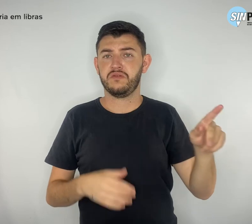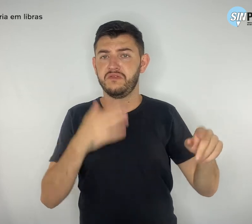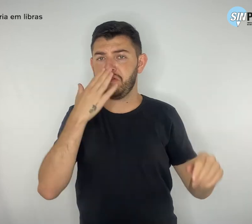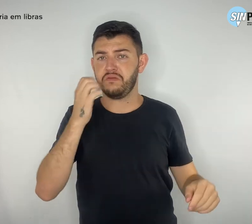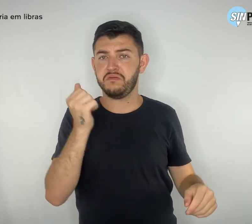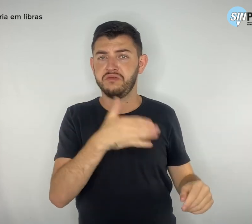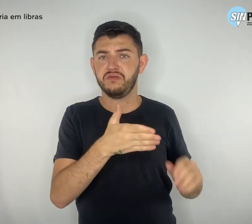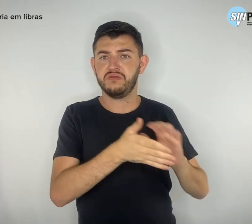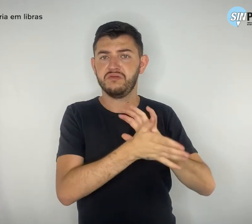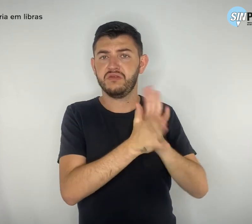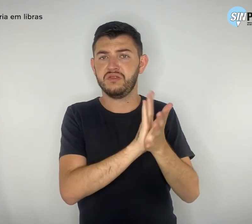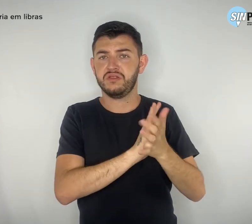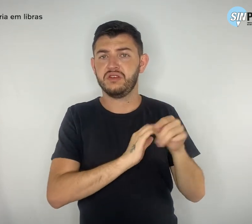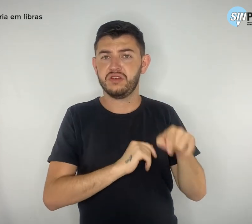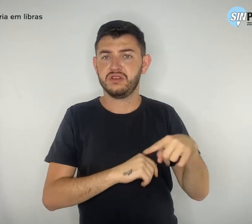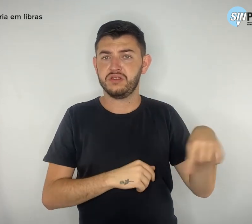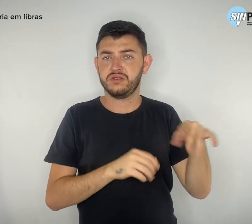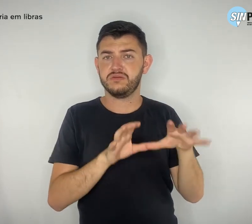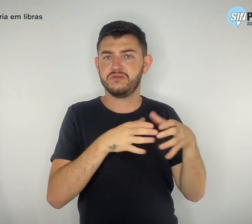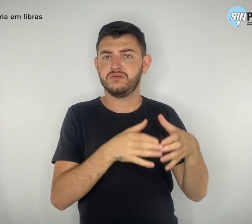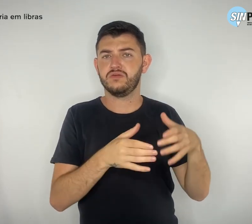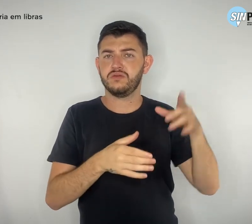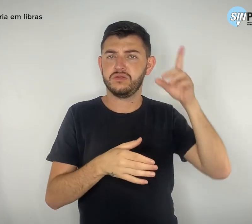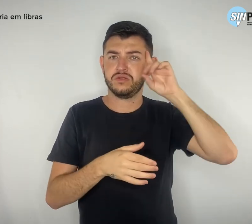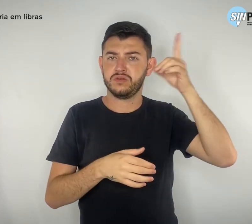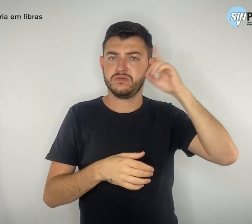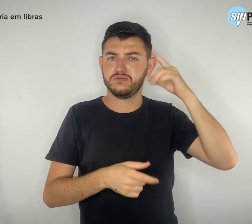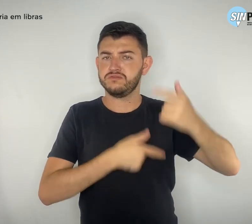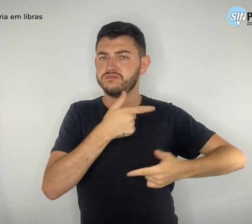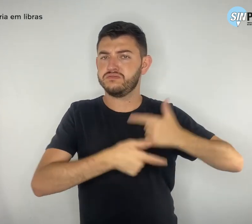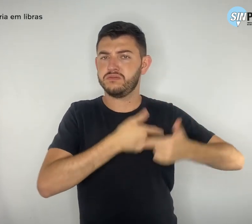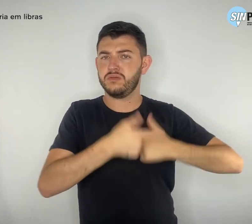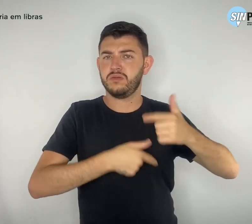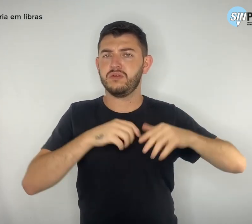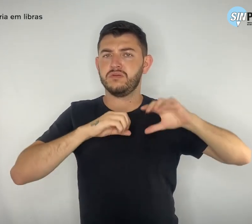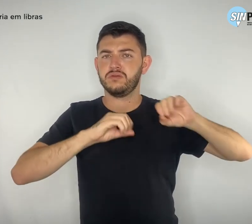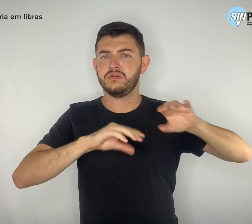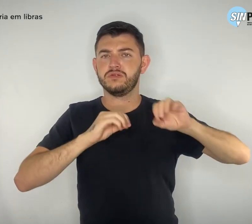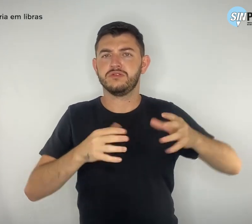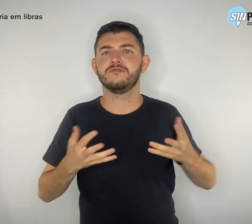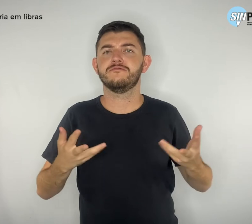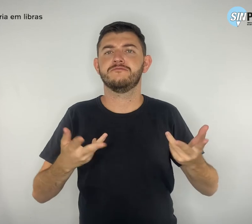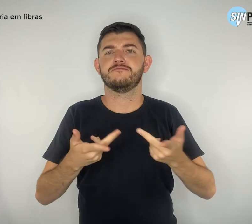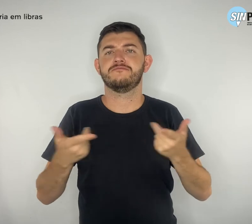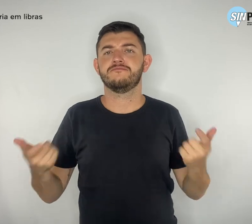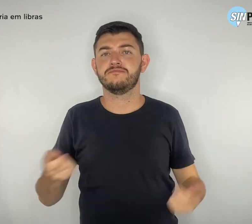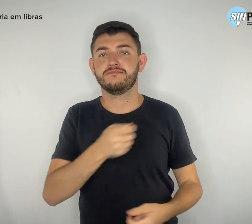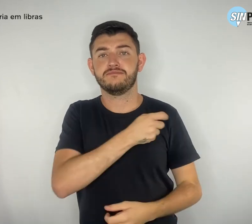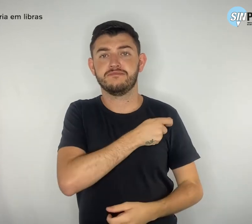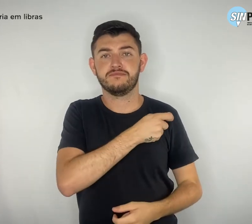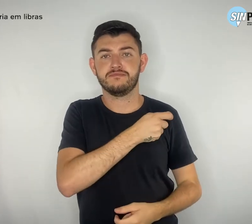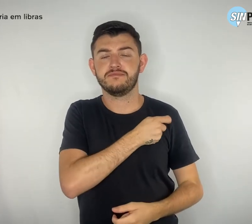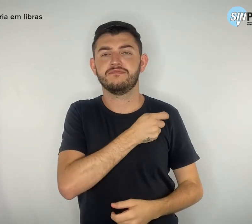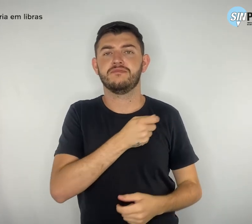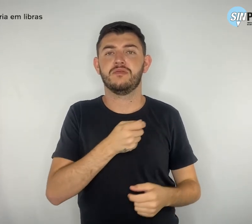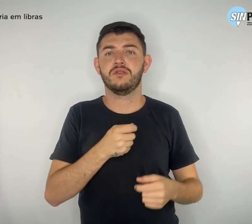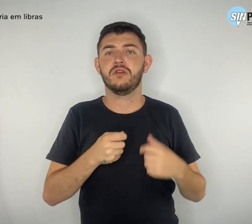se dedicam diariamente para levar o ensino de qualidade aos estudantes. O livre pensar e a